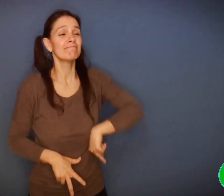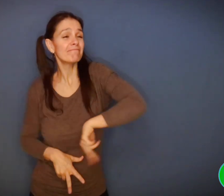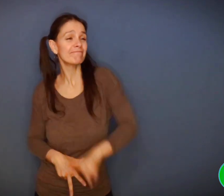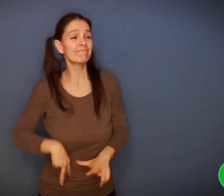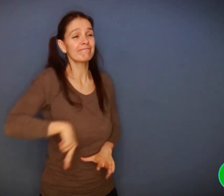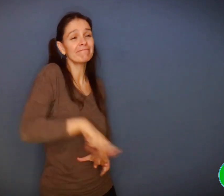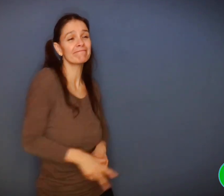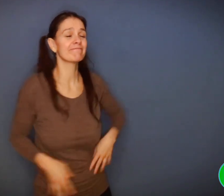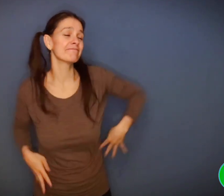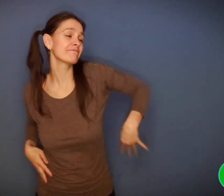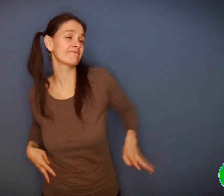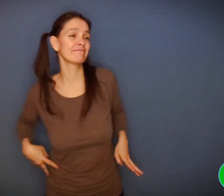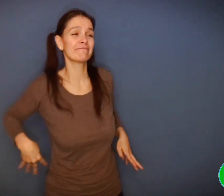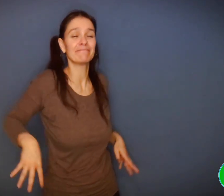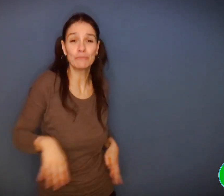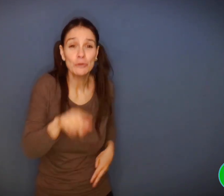voici Odette la poule et ses poussins.